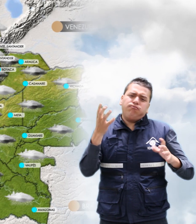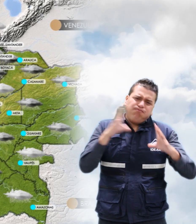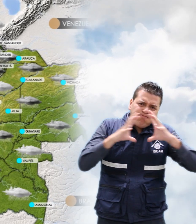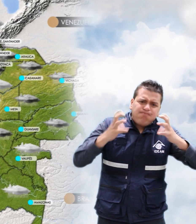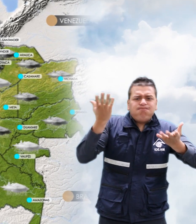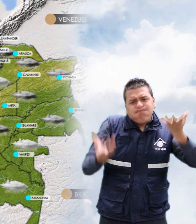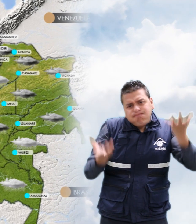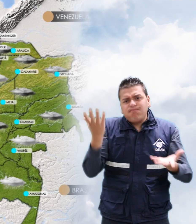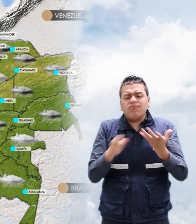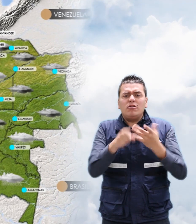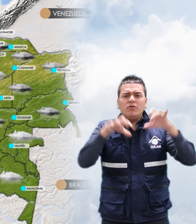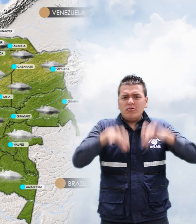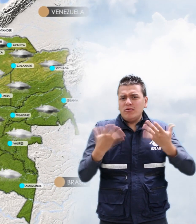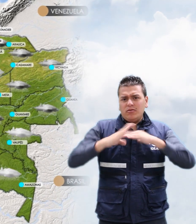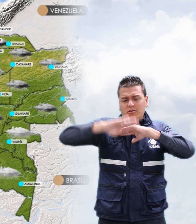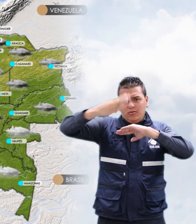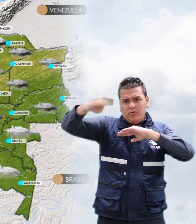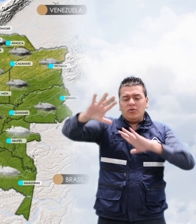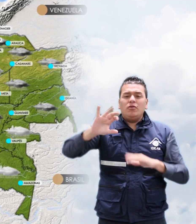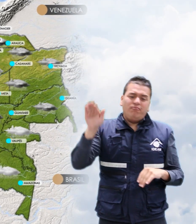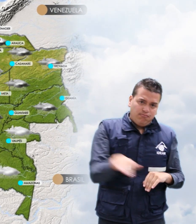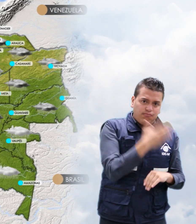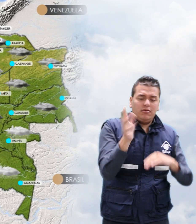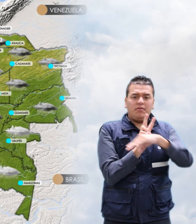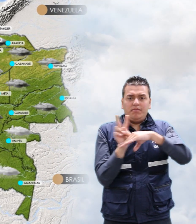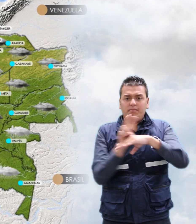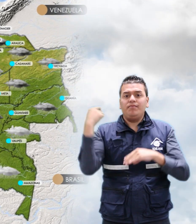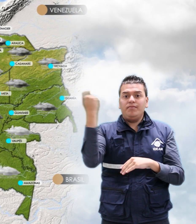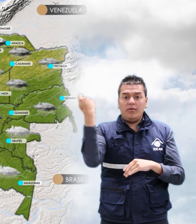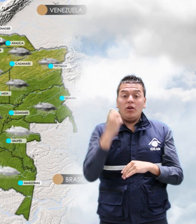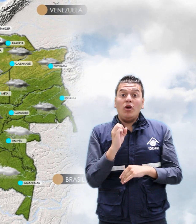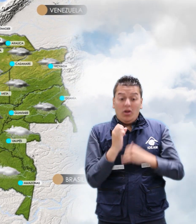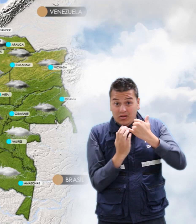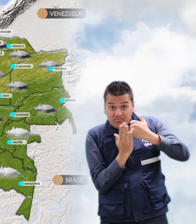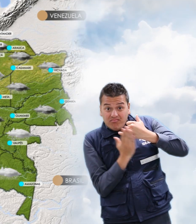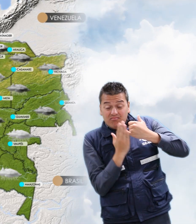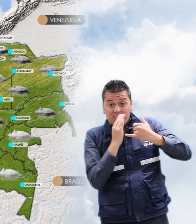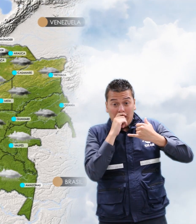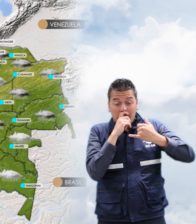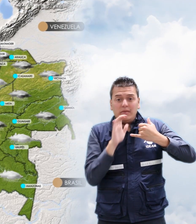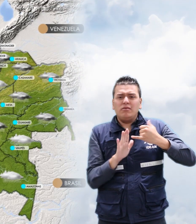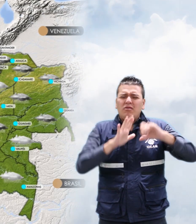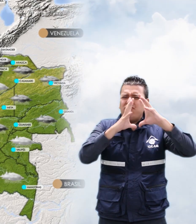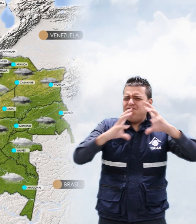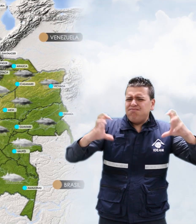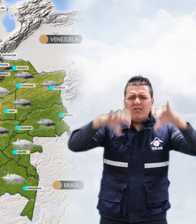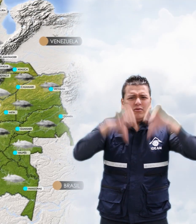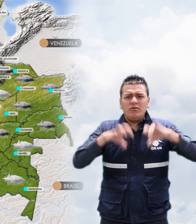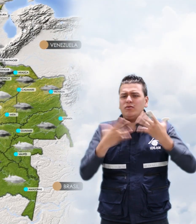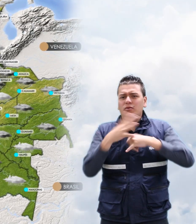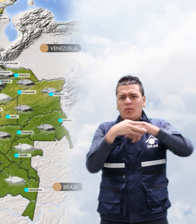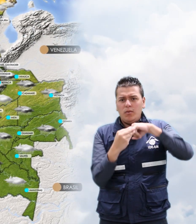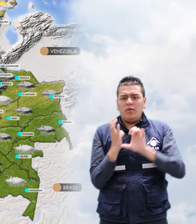algunas lluvias se registrarán para el pie de Monte Llanero, Bichada y Meta. Al sur del país tendremos abundante nubosidad y lluvias concentradas en